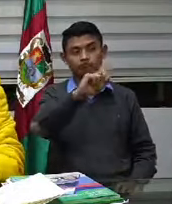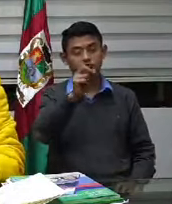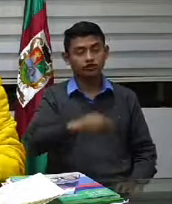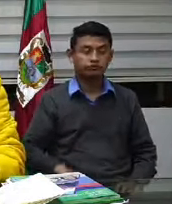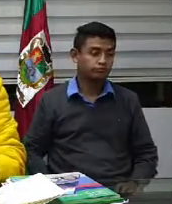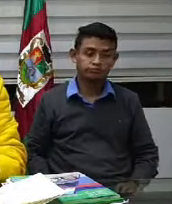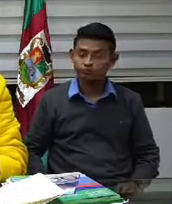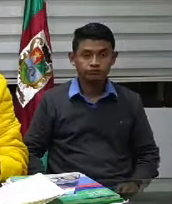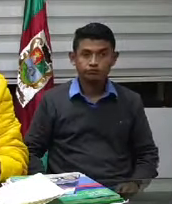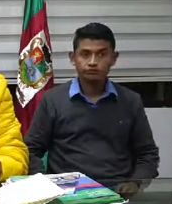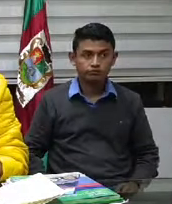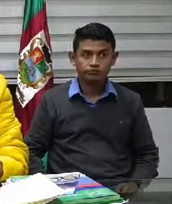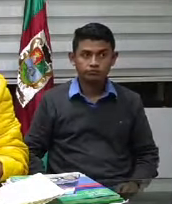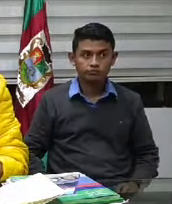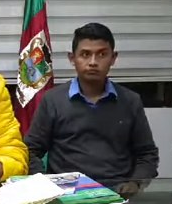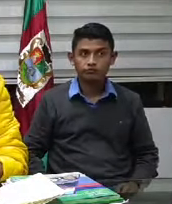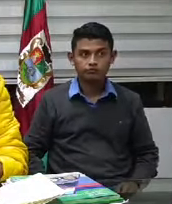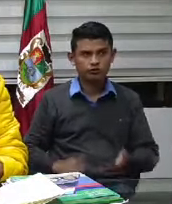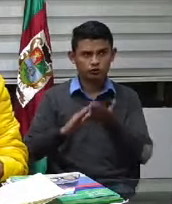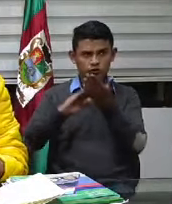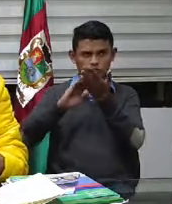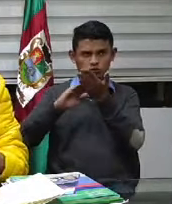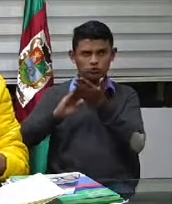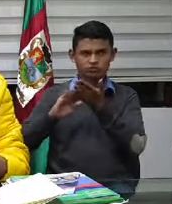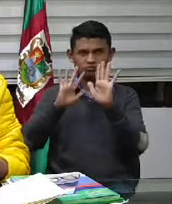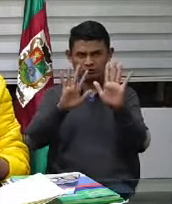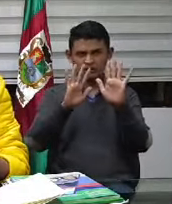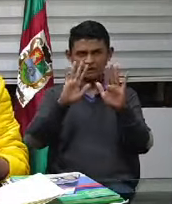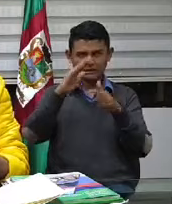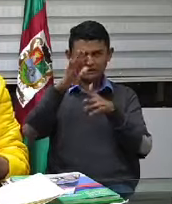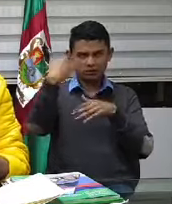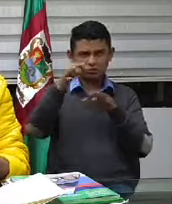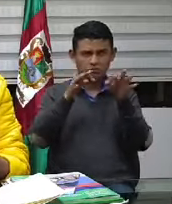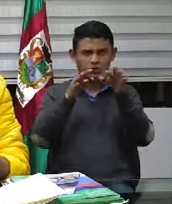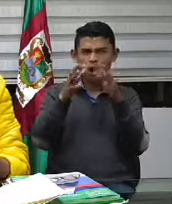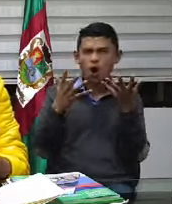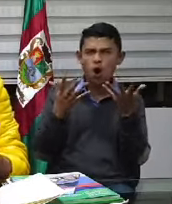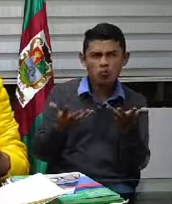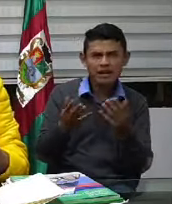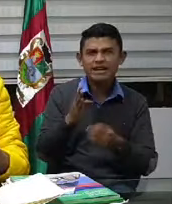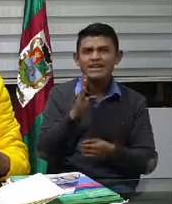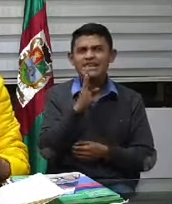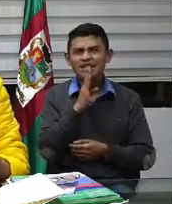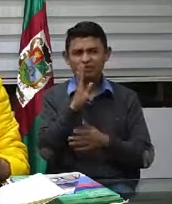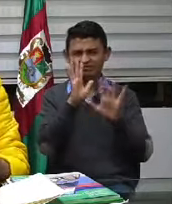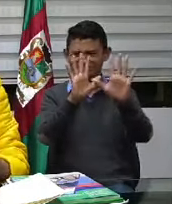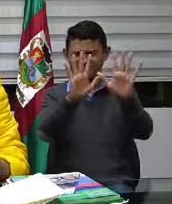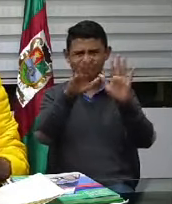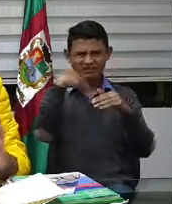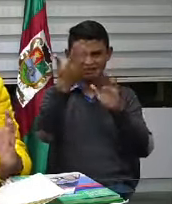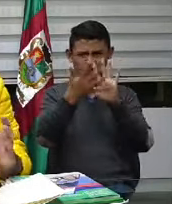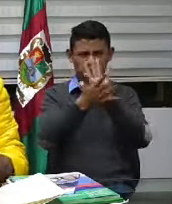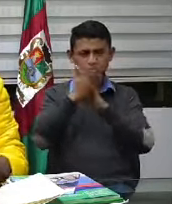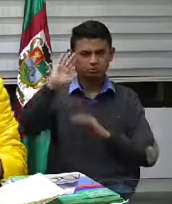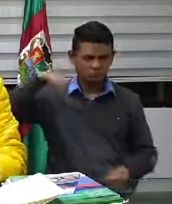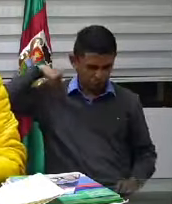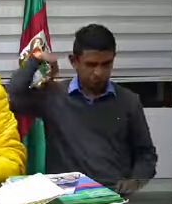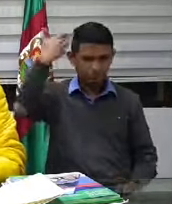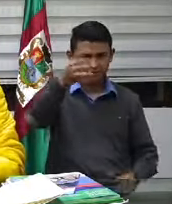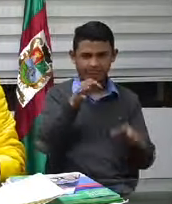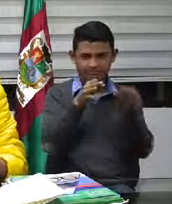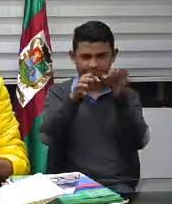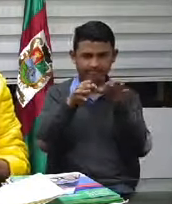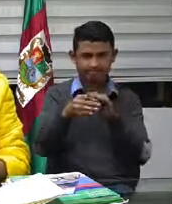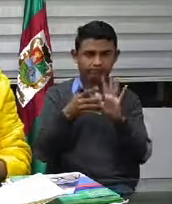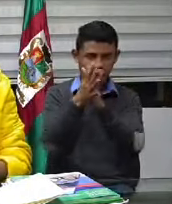comprar ahí iremos pues a ver a toda la logística se avisará cómo qué productos vamos a llevar en cuáles sitios para que las personas